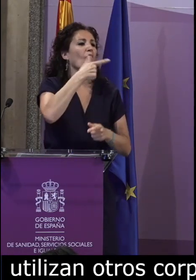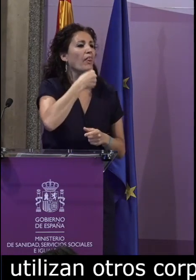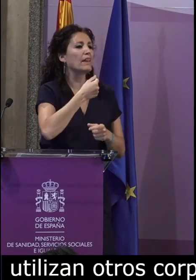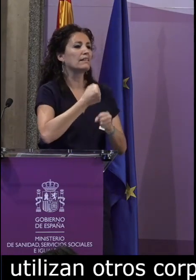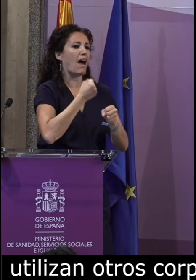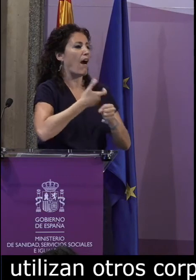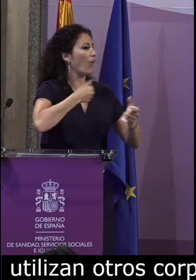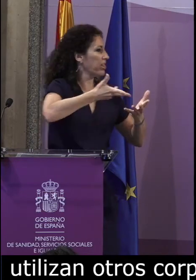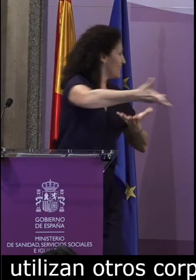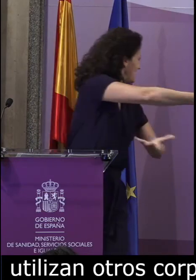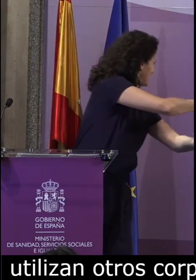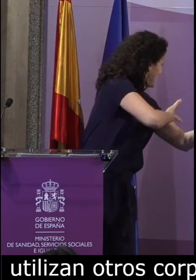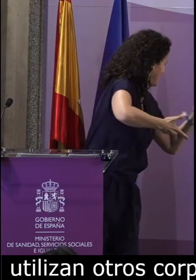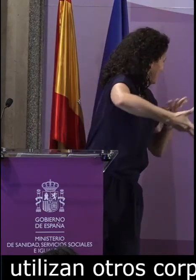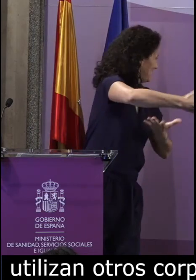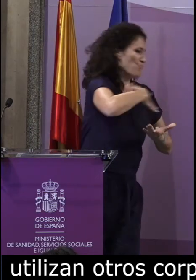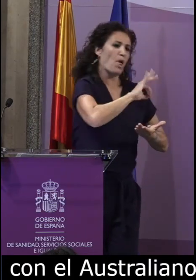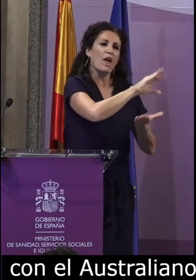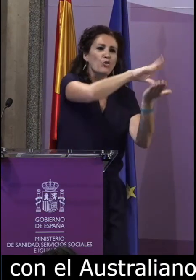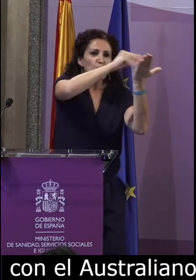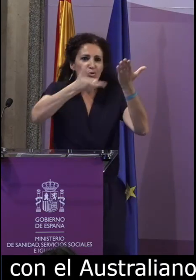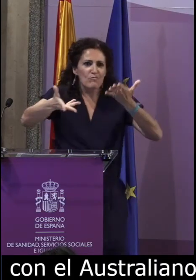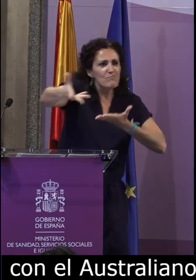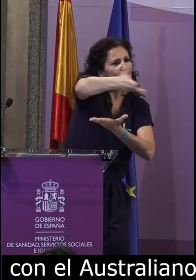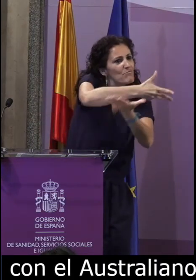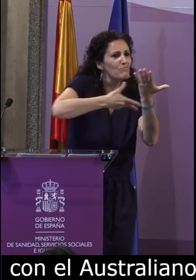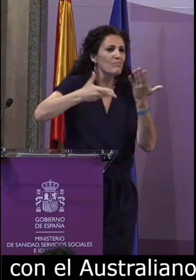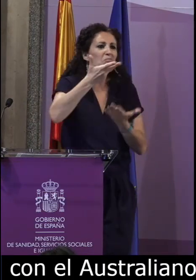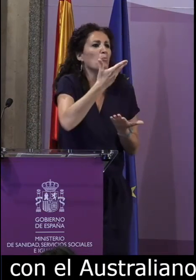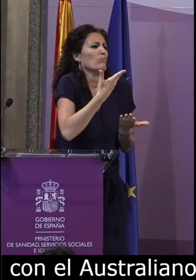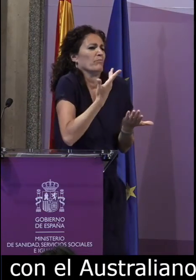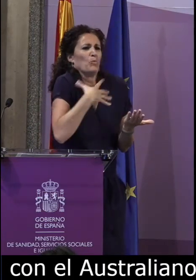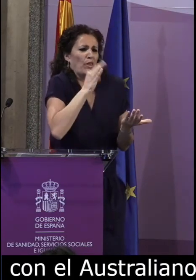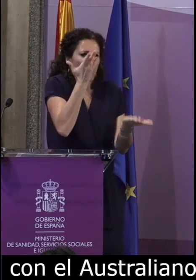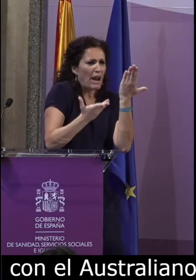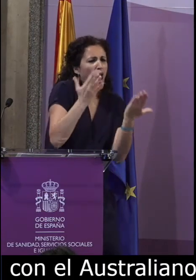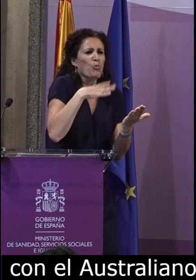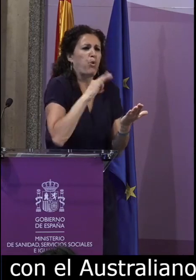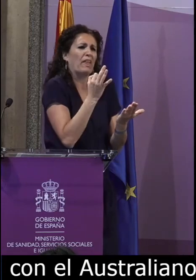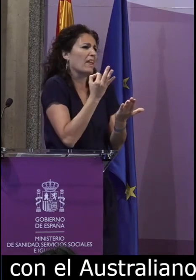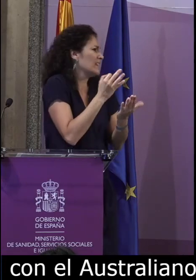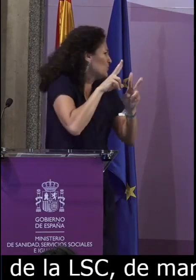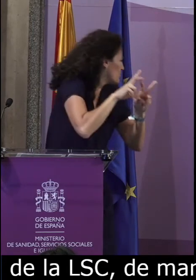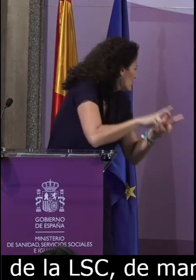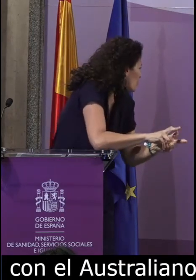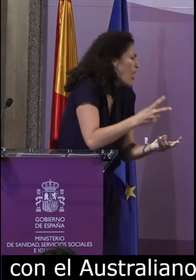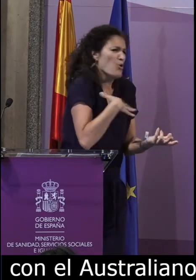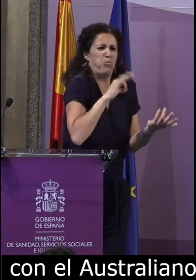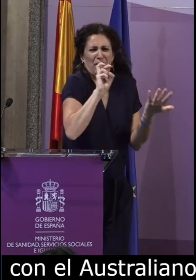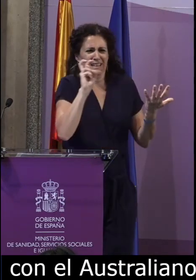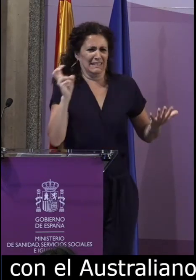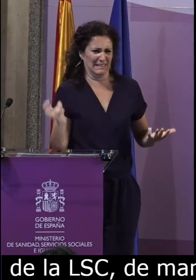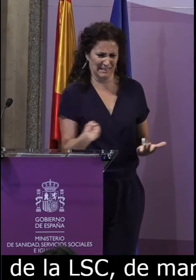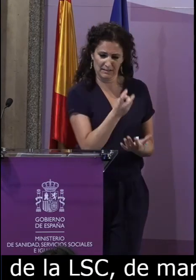de manera que pueda facilitar y podamos intercambiar el trabajo final, el producto final, podamos, para